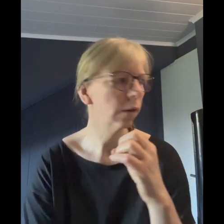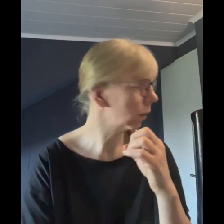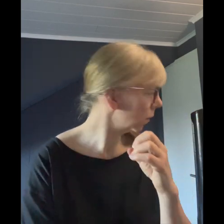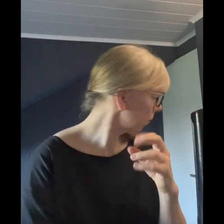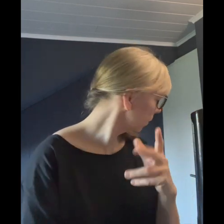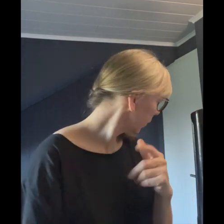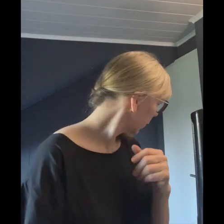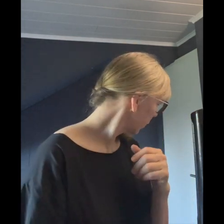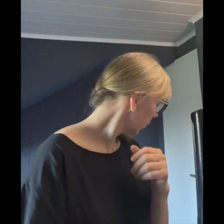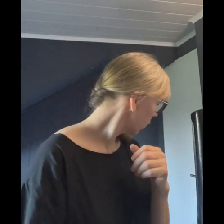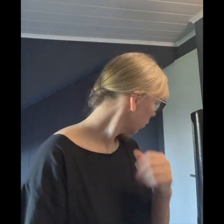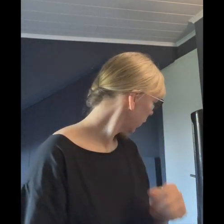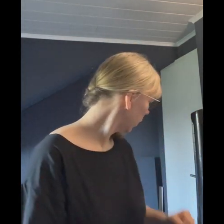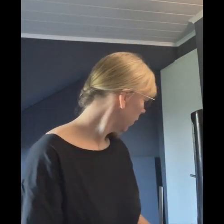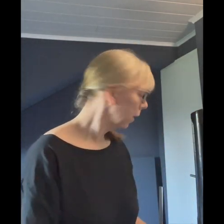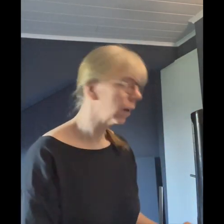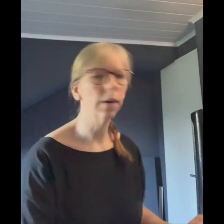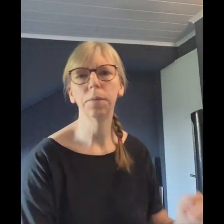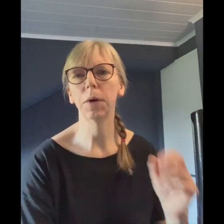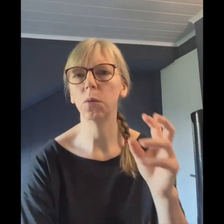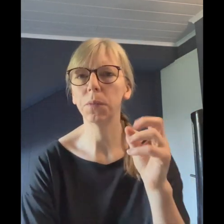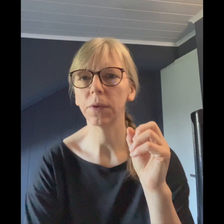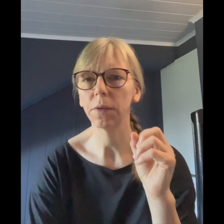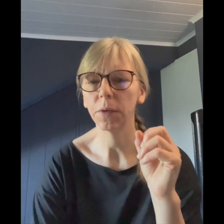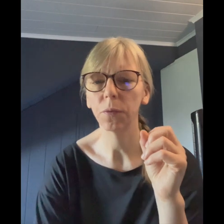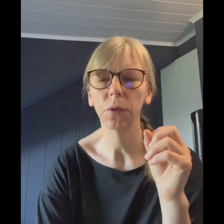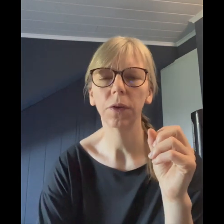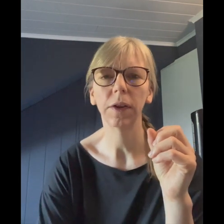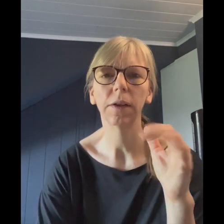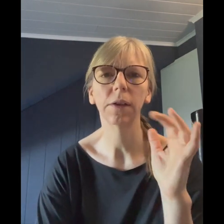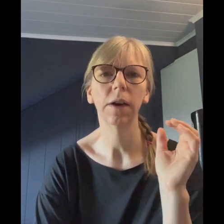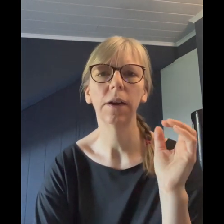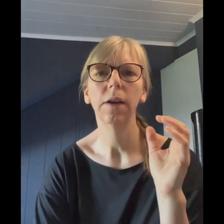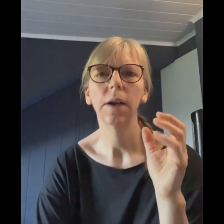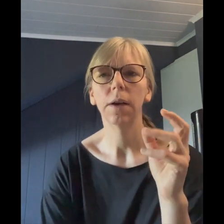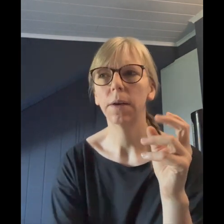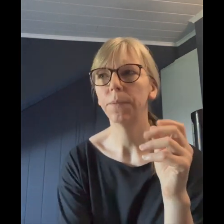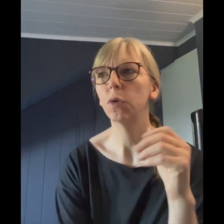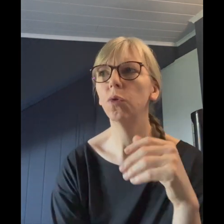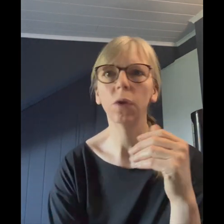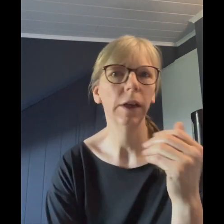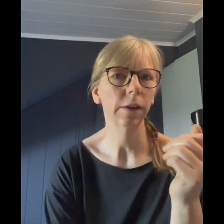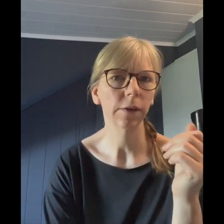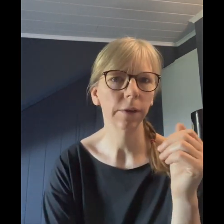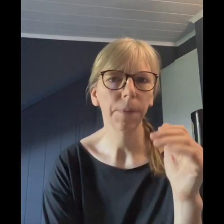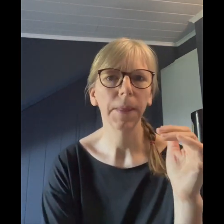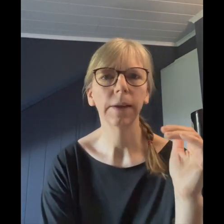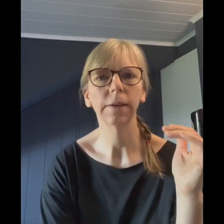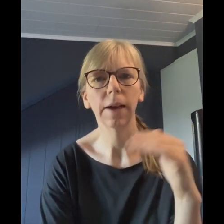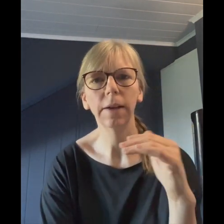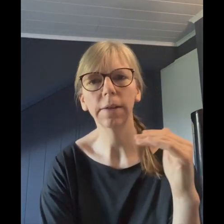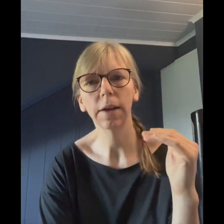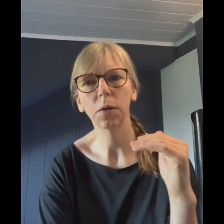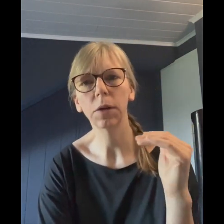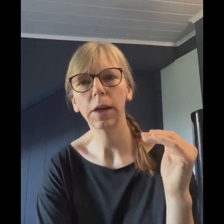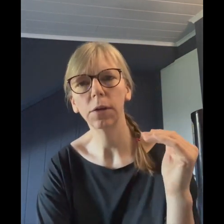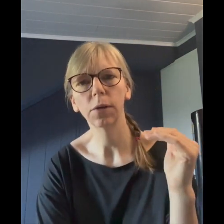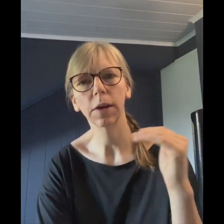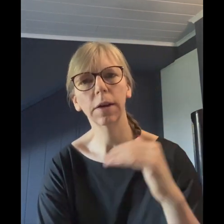was gibt es denn noch hier, bei Obst etwas vorsichtiger sein, Kuchen, Kekse, das heißt, dadurch geht sozusagen der